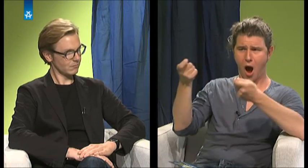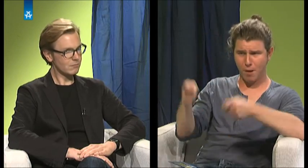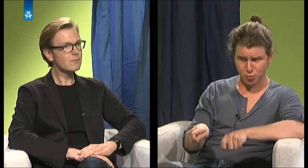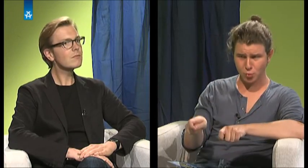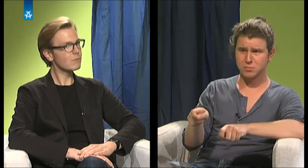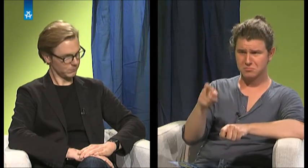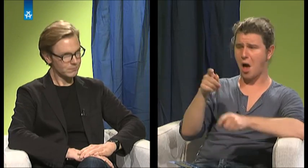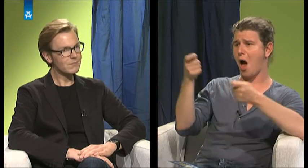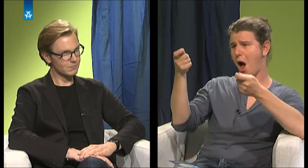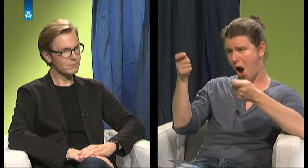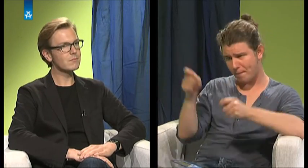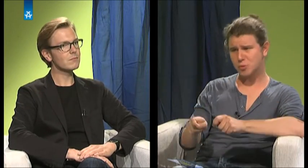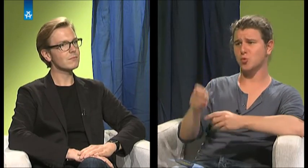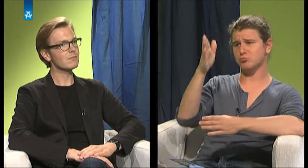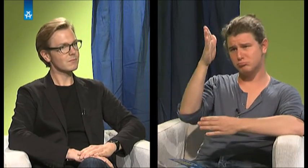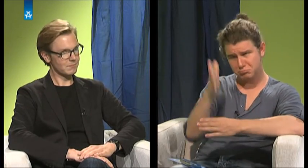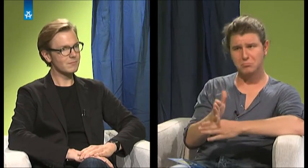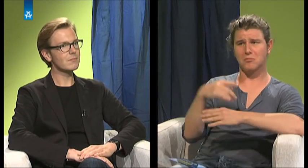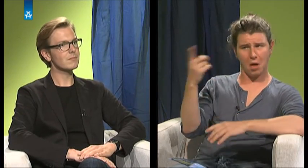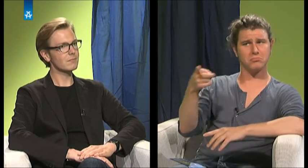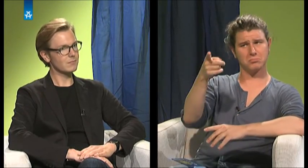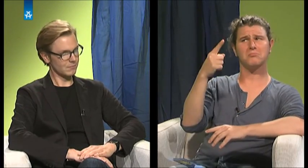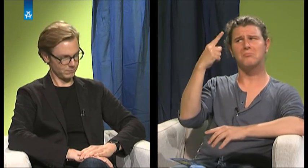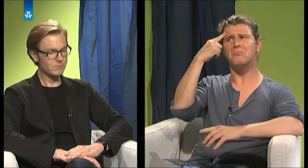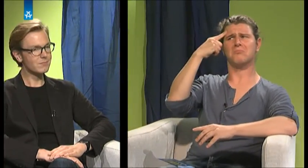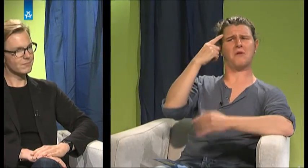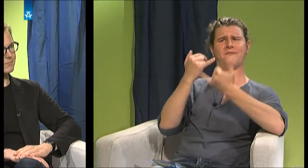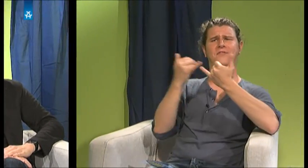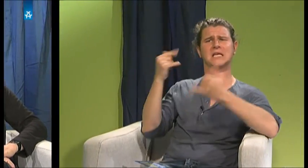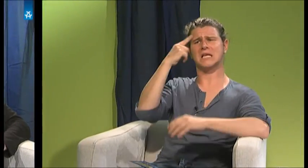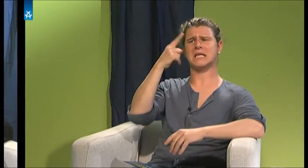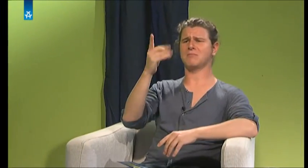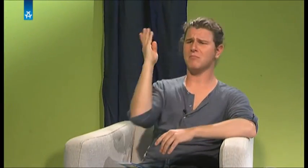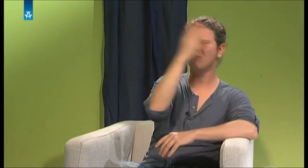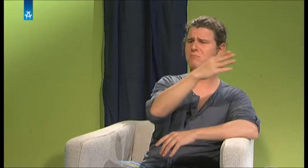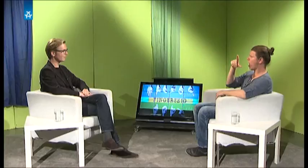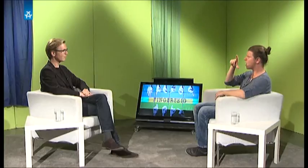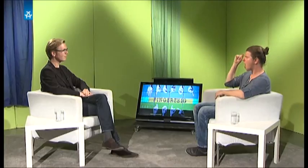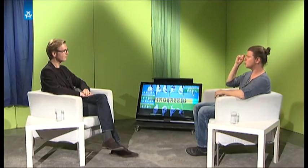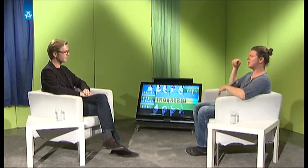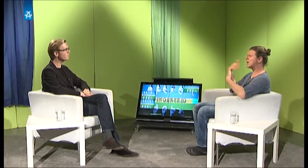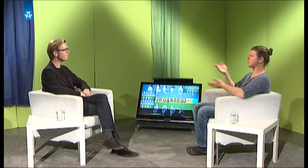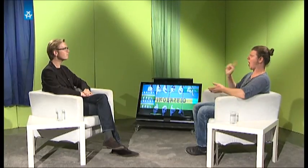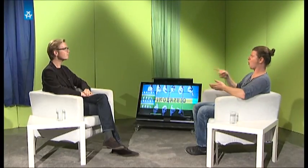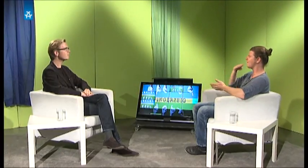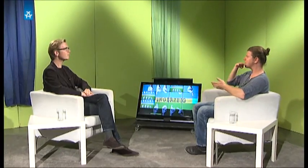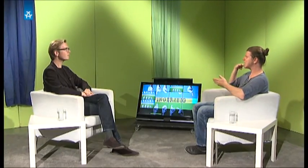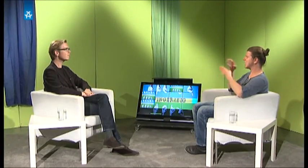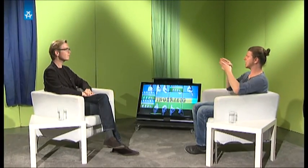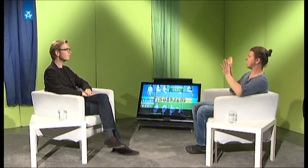Und danach, wie kamst du dann auf die Idee, nach Gellodet zu gehen? Weil es gibt doch viele Möglichkeiten, nach dem Abschluss irgendwas zu machen. Also